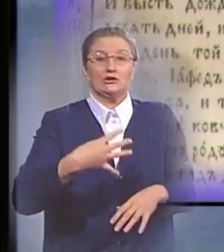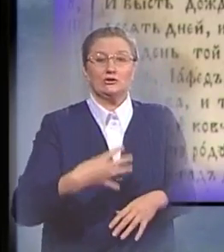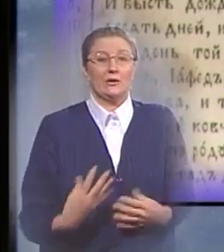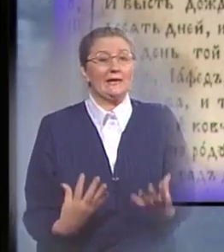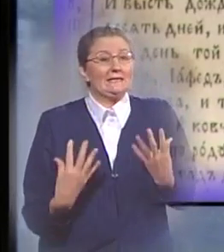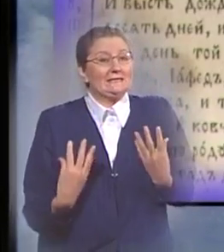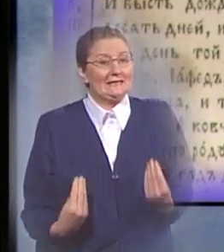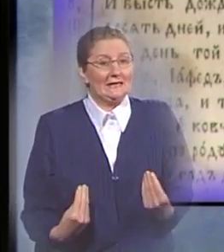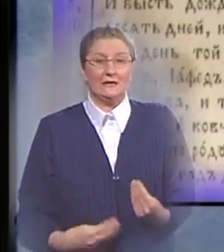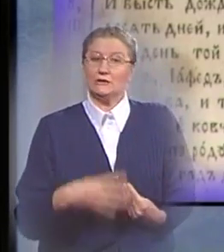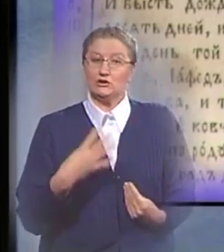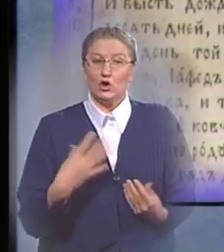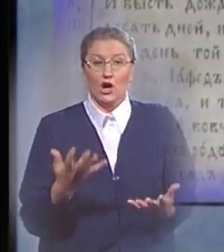и сорок ночей».